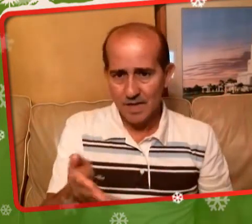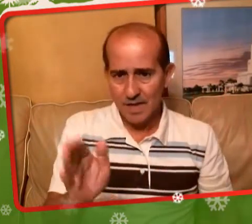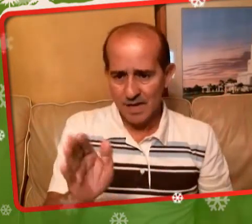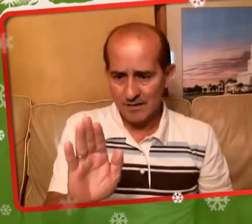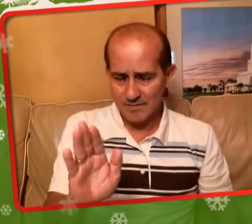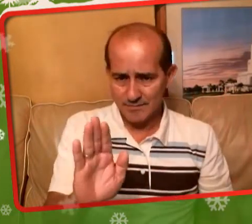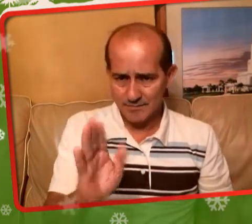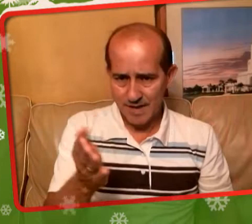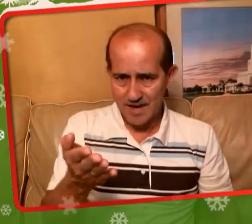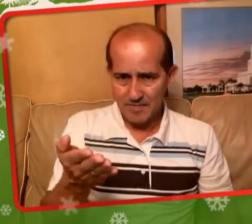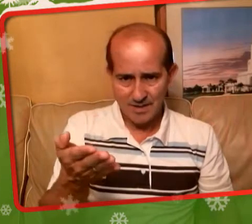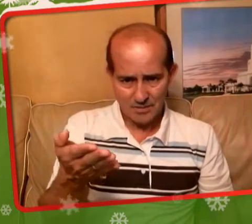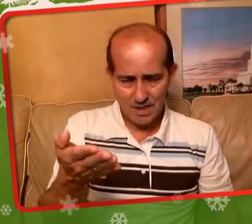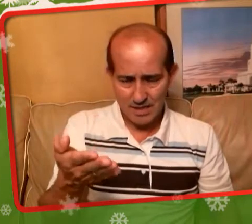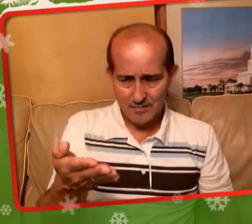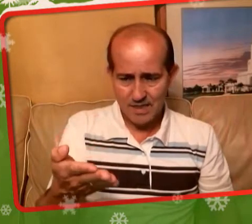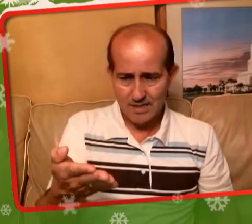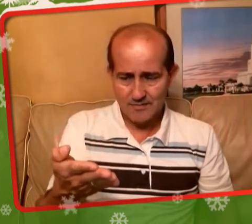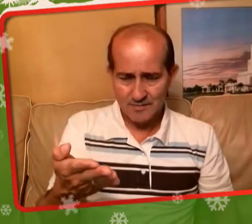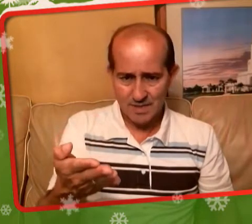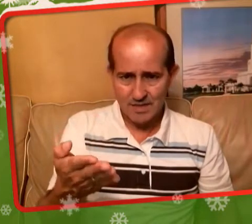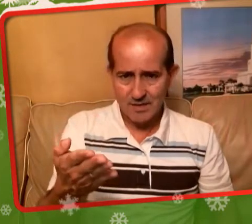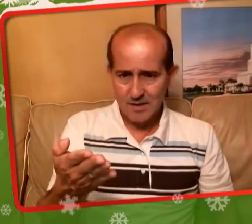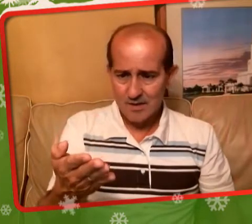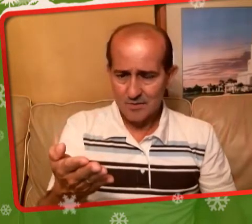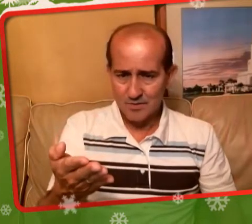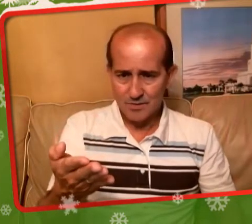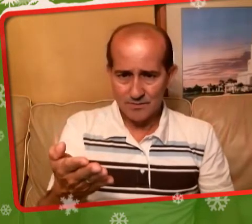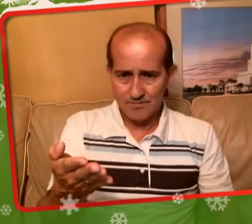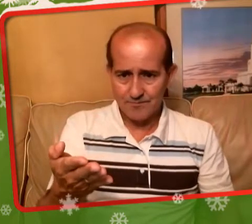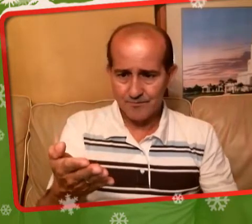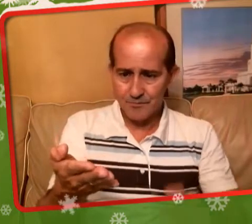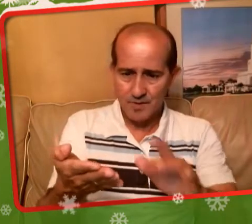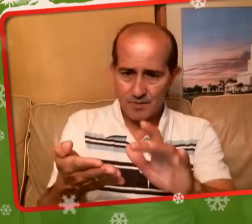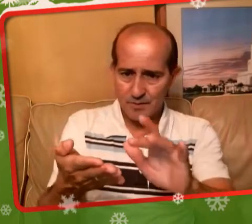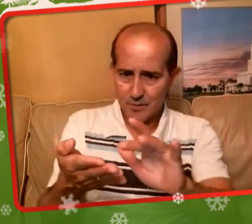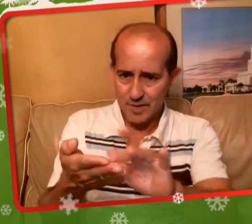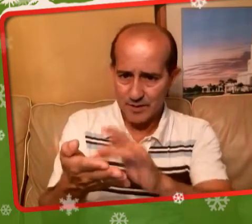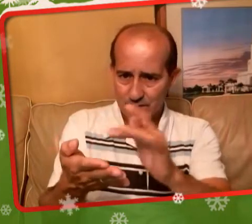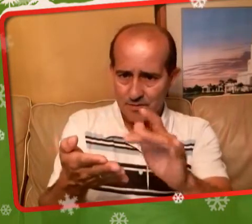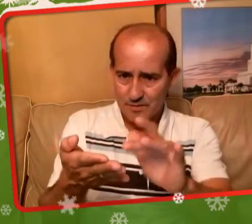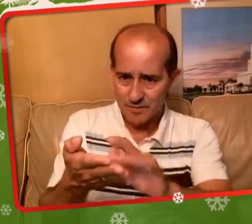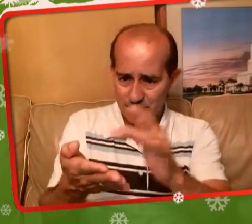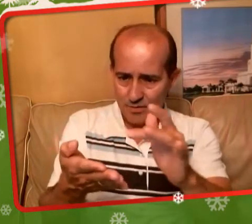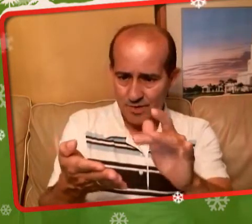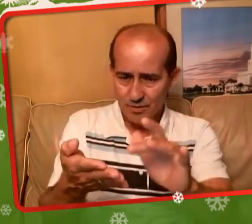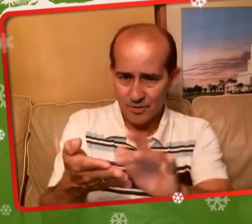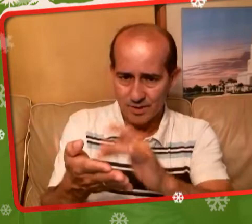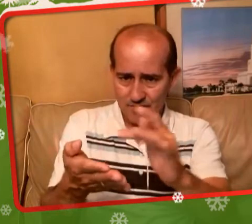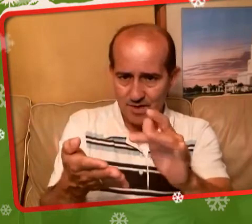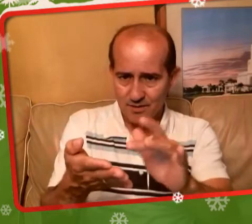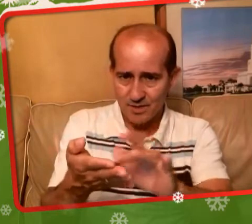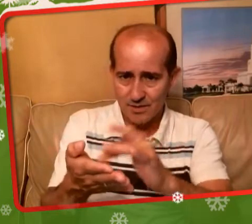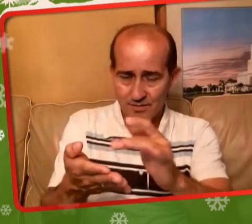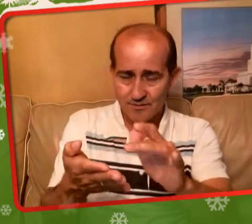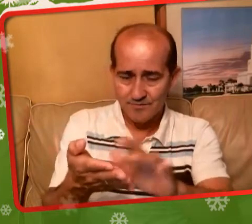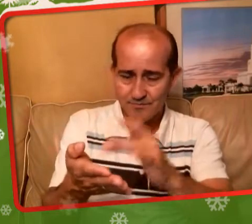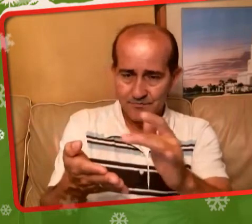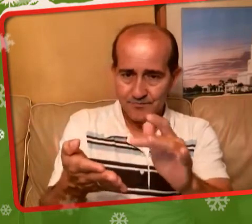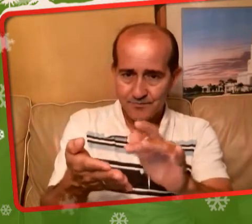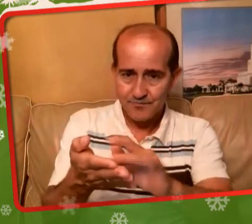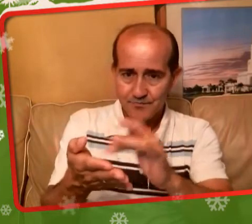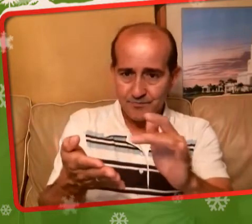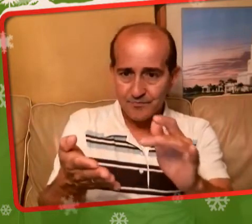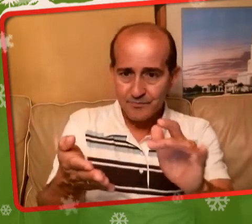Normalmente en la iPad o las tabletas, ¿verdad? Uno como que corre todo así para los lados.